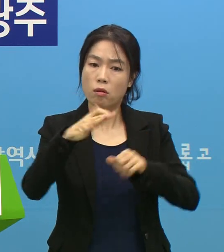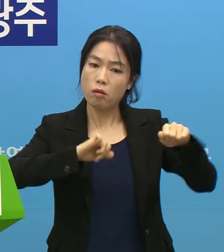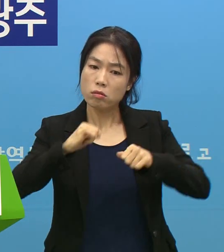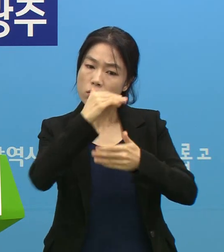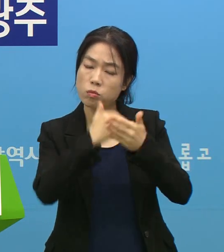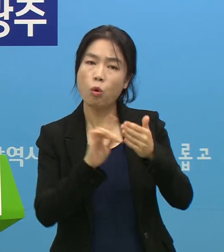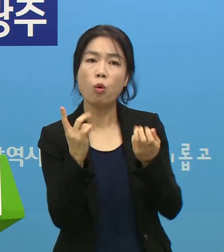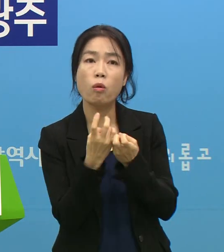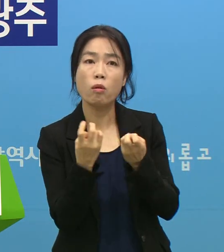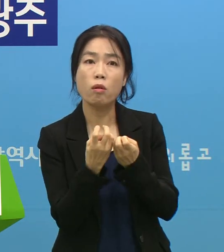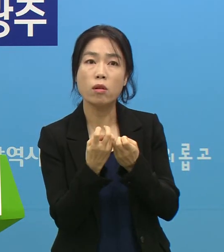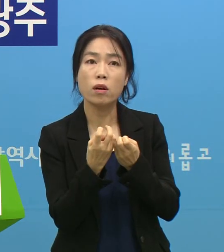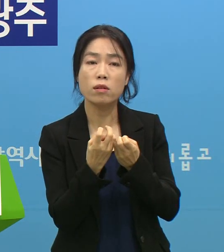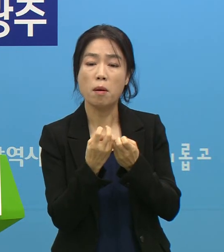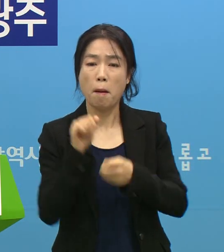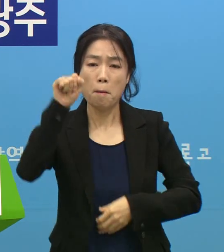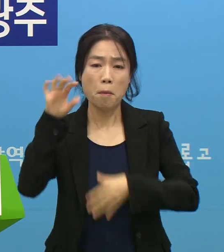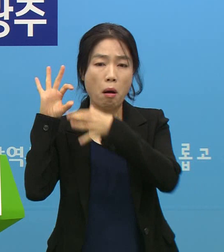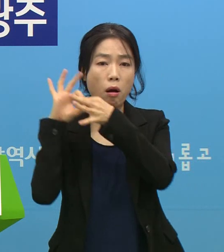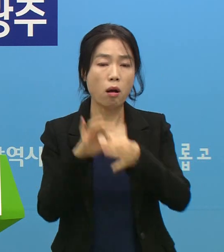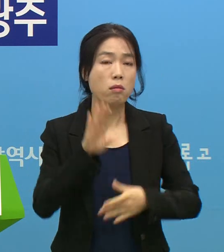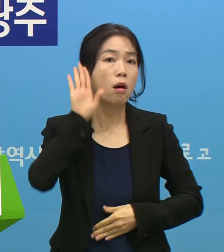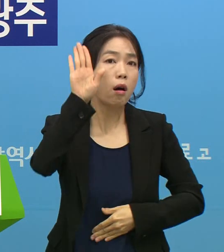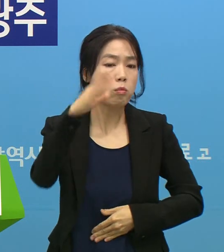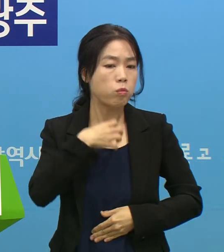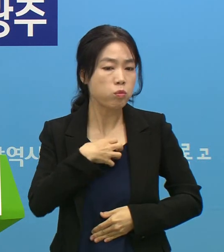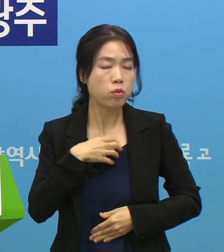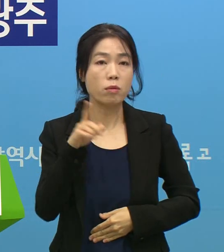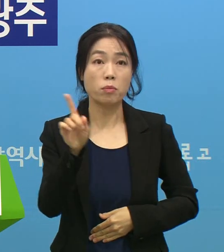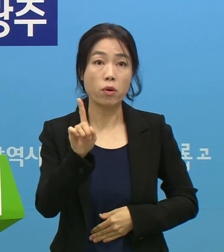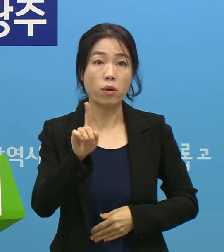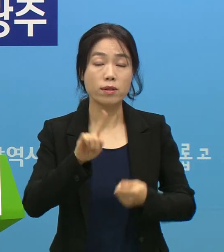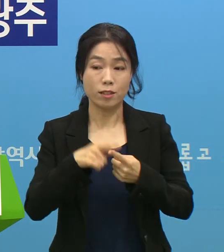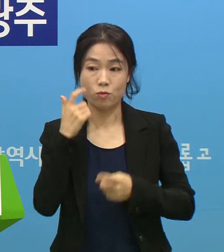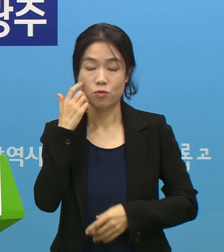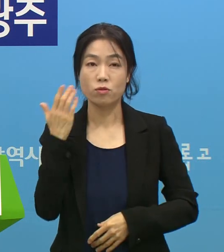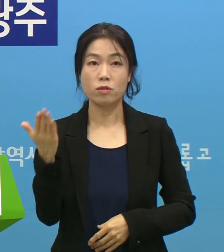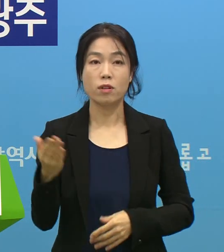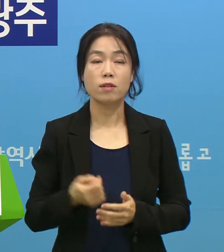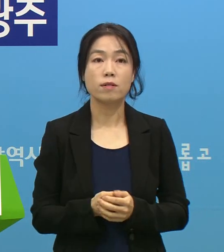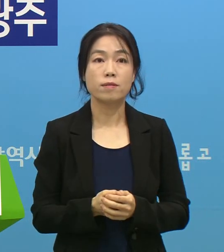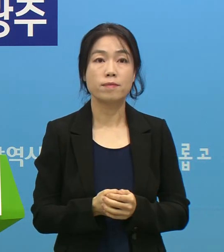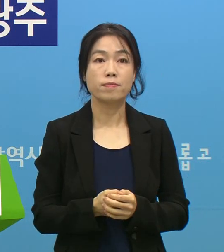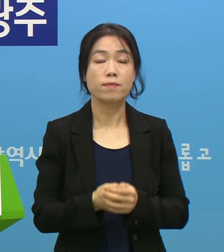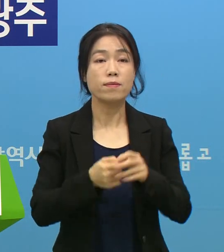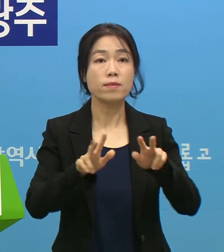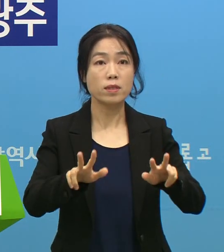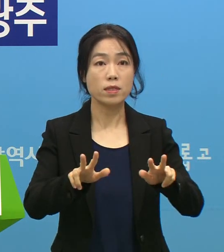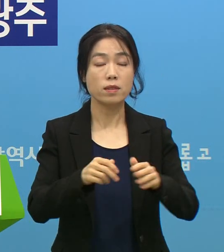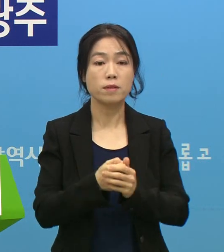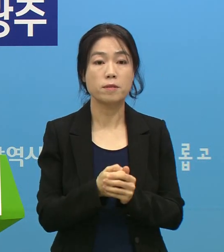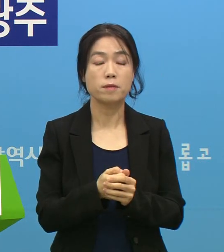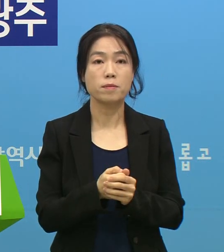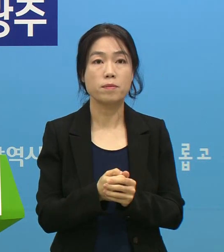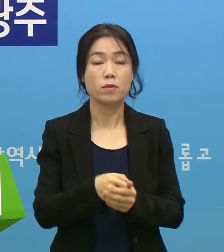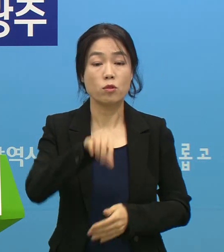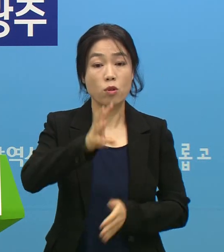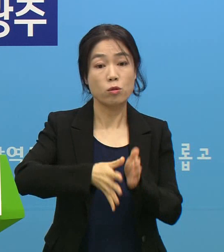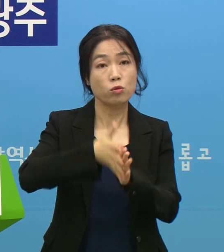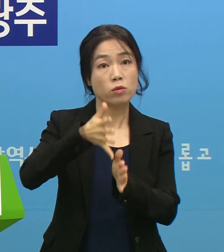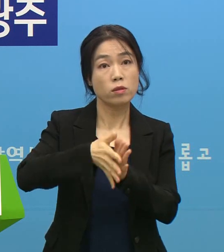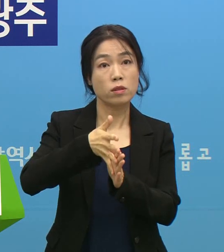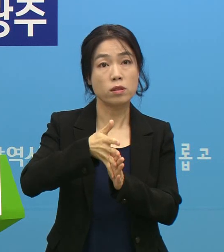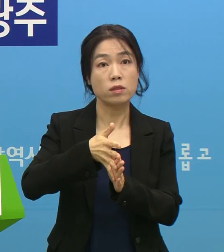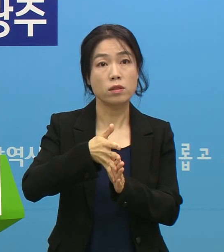어떠한지 파업 지속 시 향후 발생할 우려는 없는지 모르셨습니다. 지금 저희 광주시에